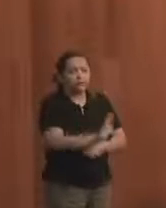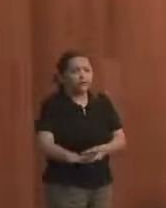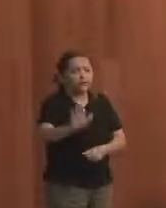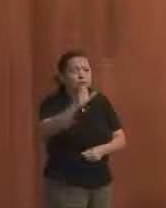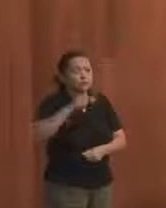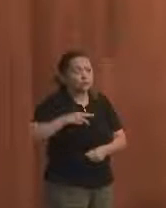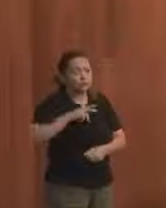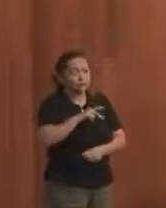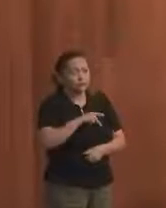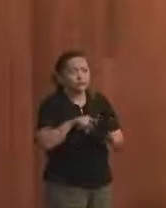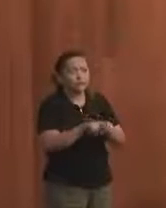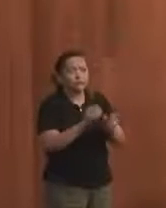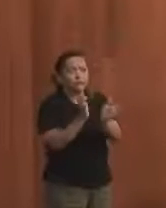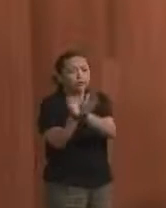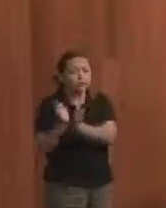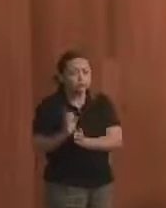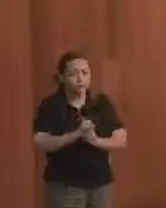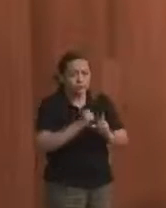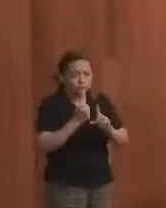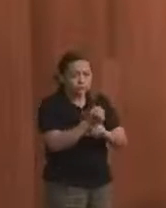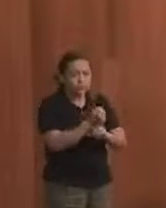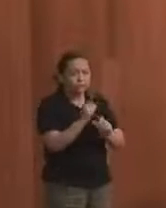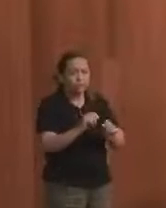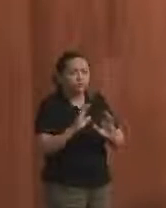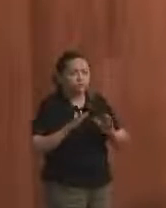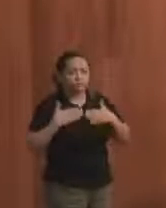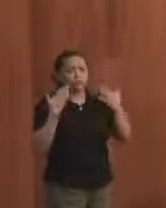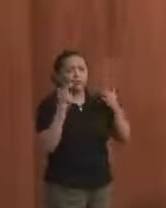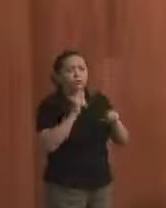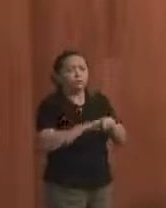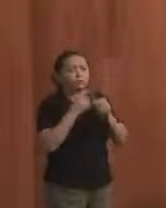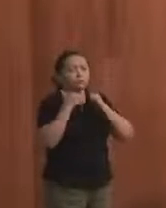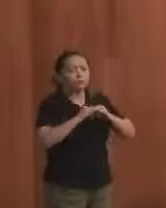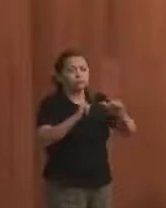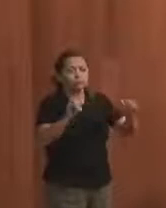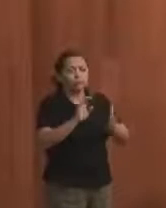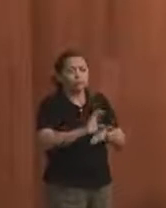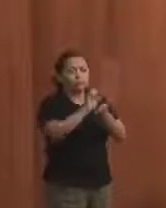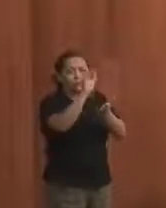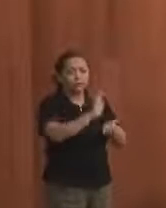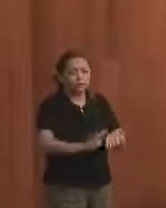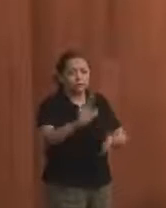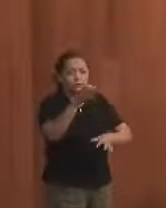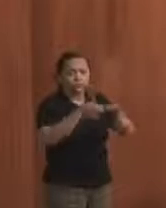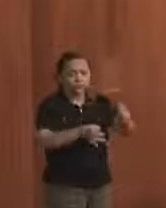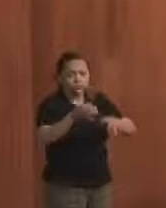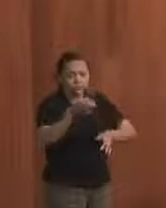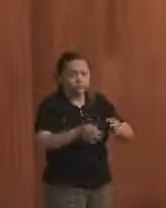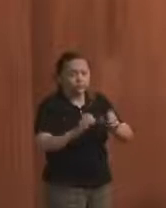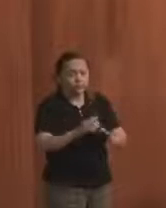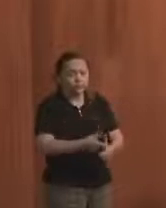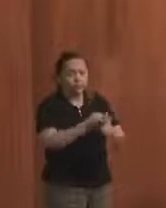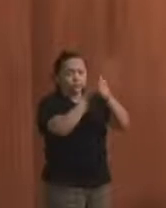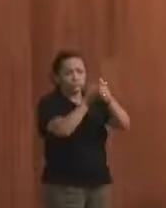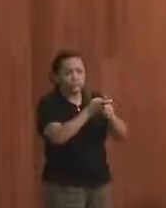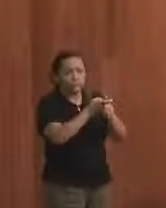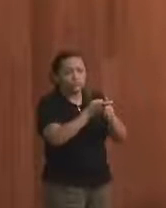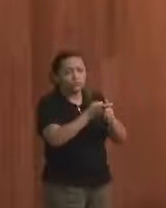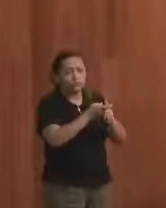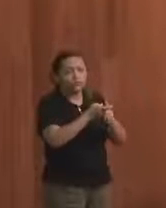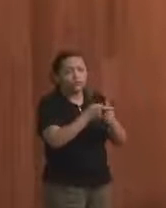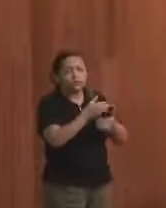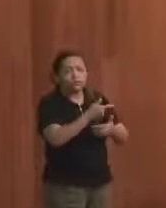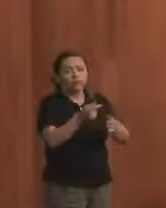Ministério Público e movimentos sociais, foram surpreendidos com a notícia de que o Conselho Nacional de Justiça suspendeu a limitação do